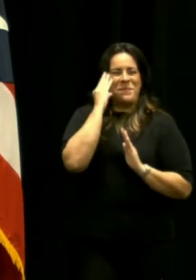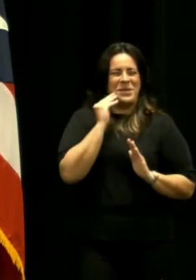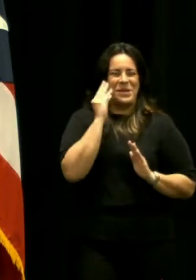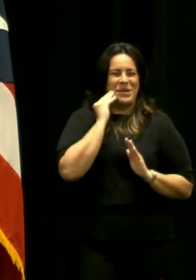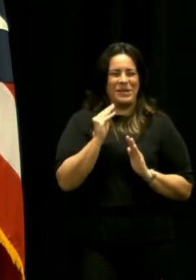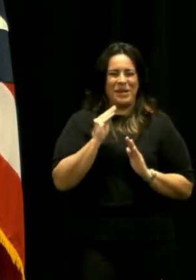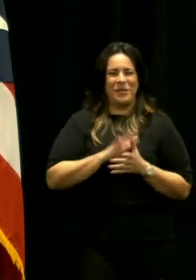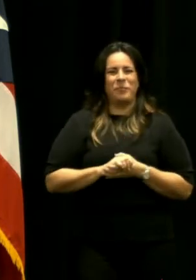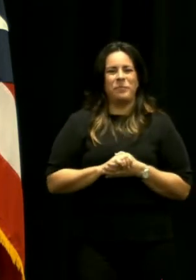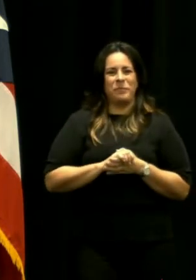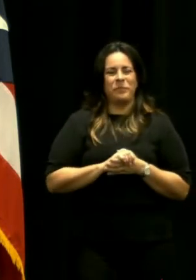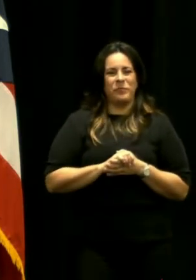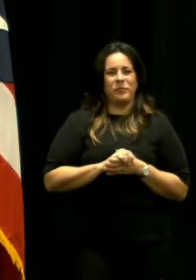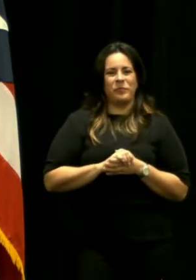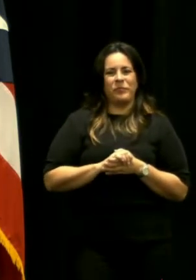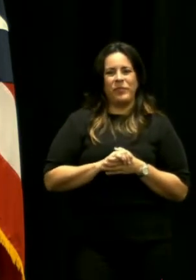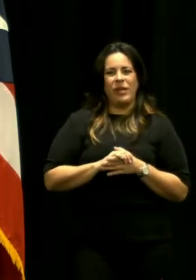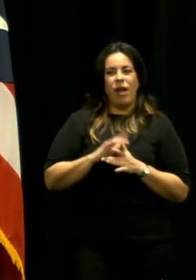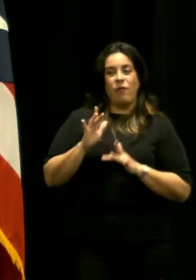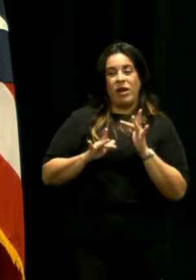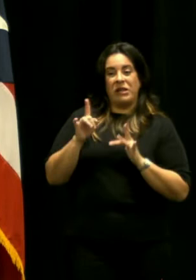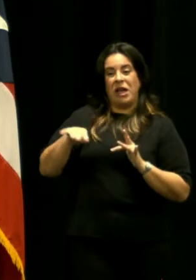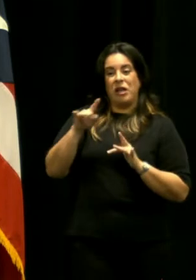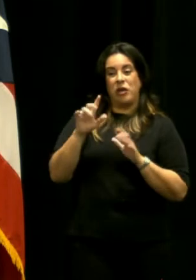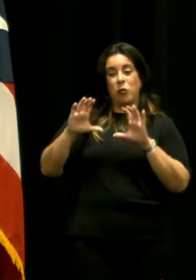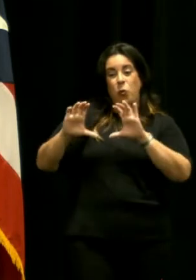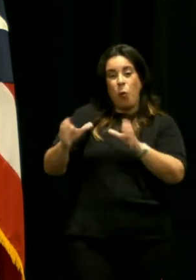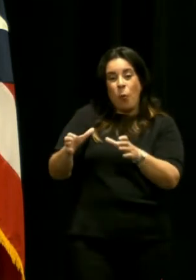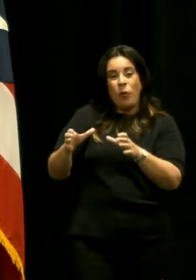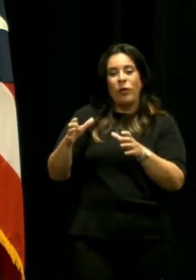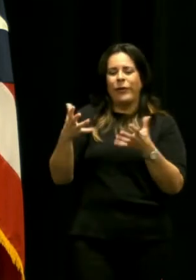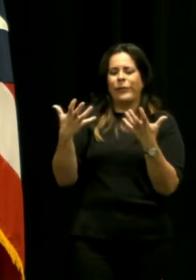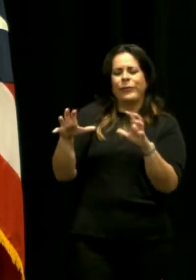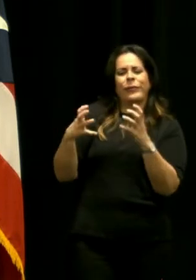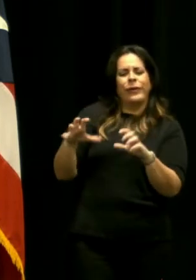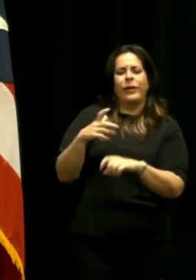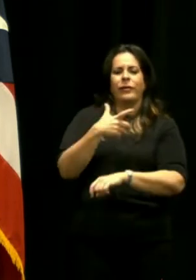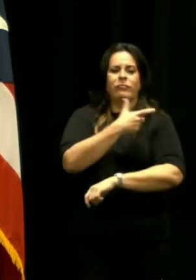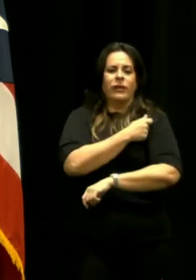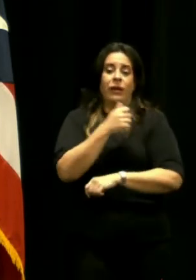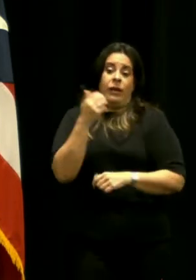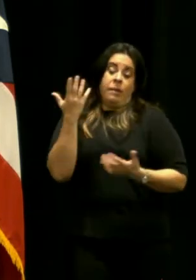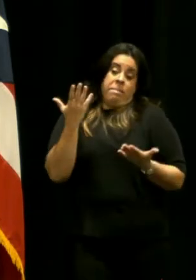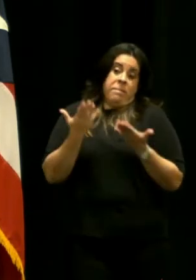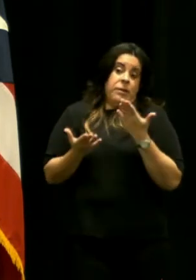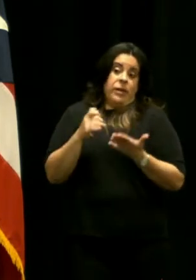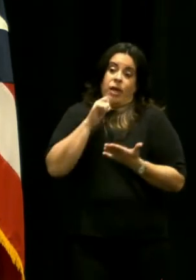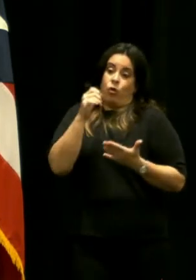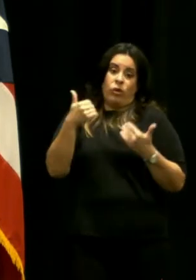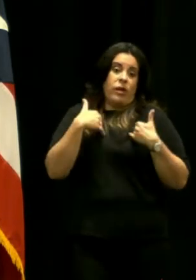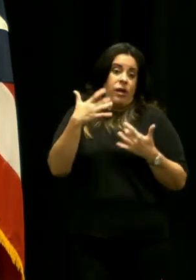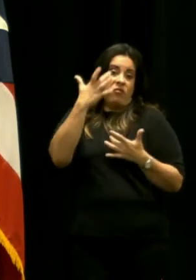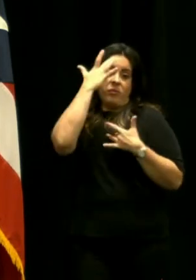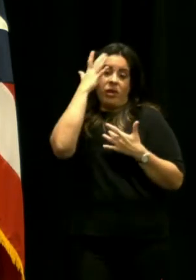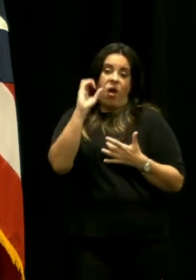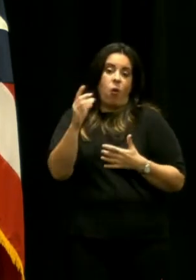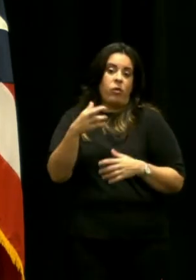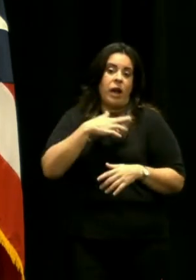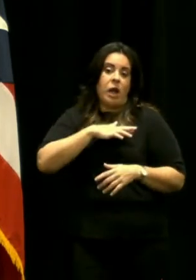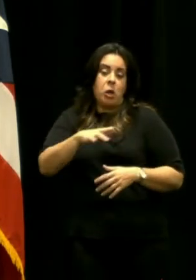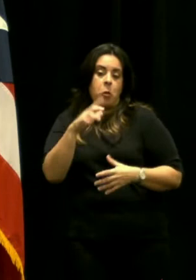que falta de convencer son los que no se han vacunado que no tengan condiciones médicas o alguna convicción religiosa muy fuerte